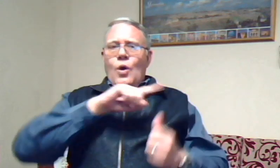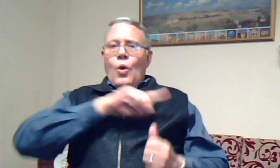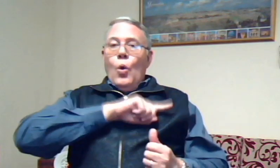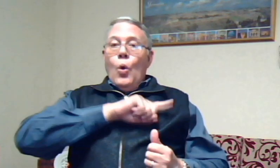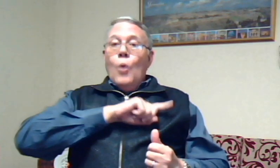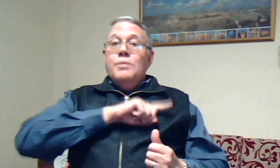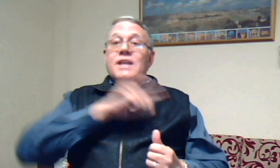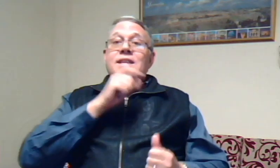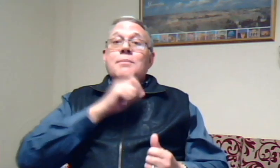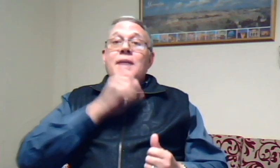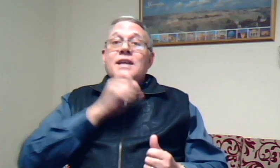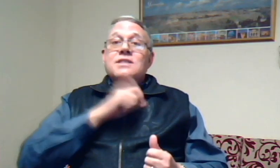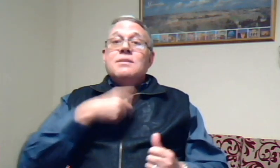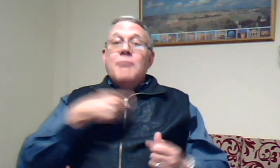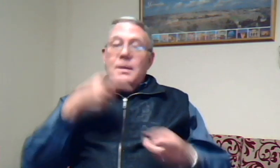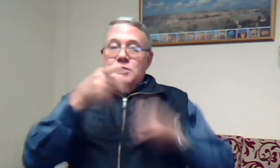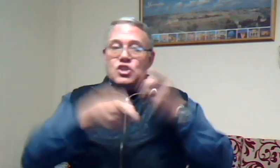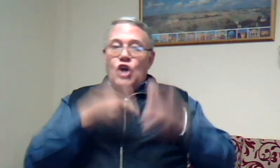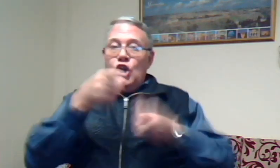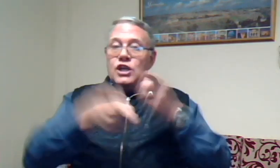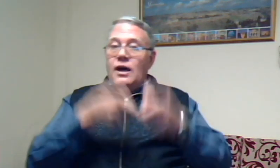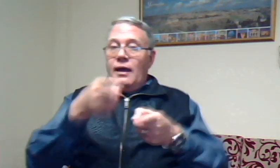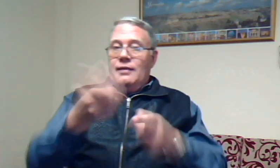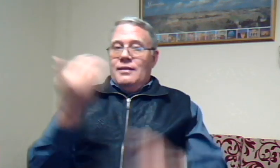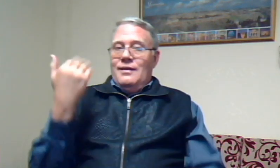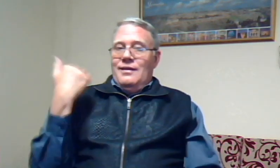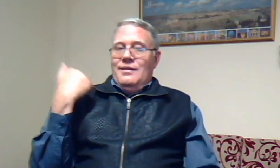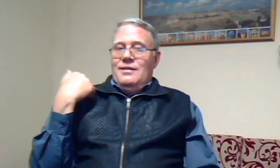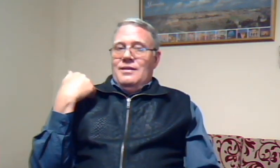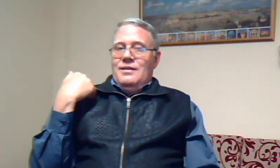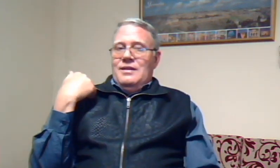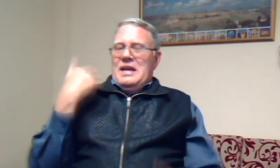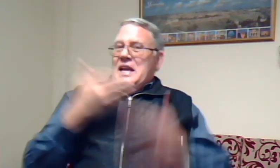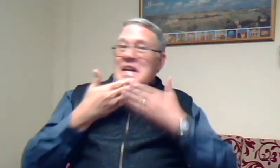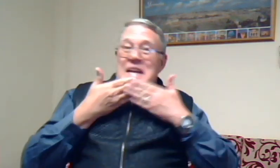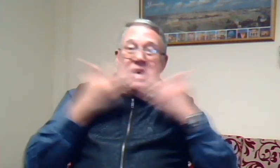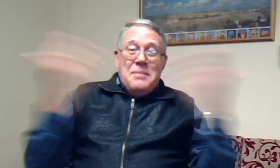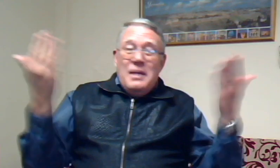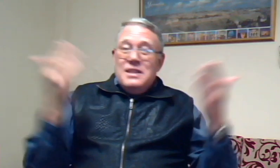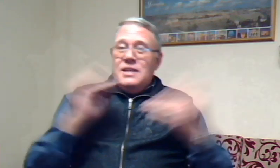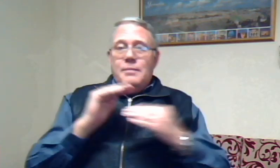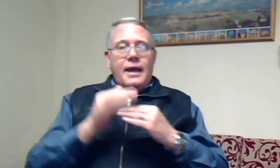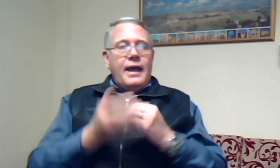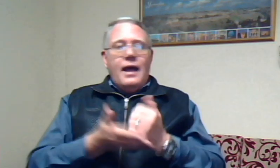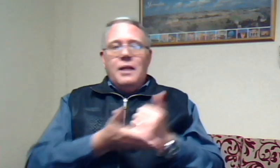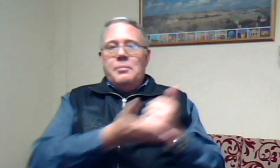Omdat die mense my beskuldig het Niemand het my gehelp nie